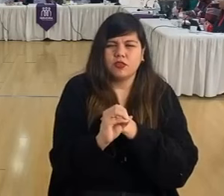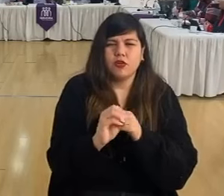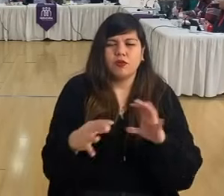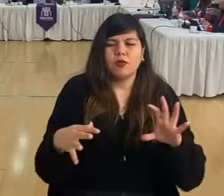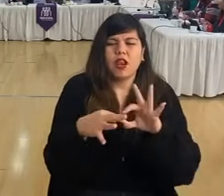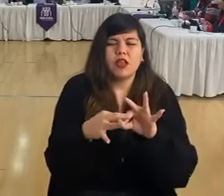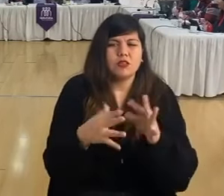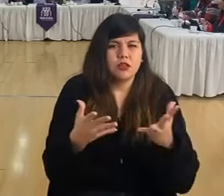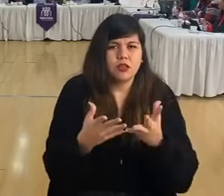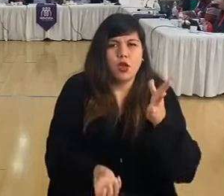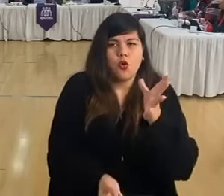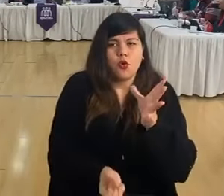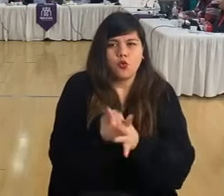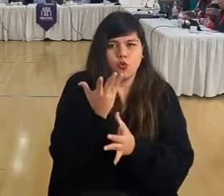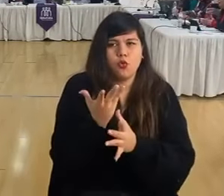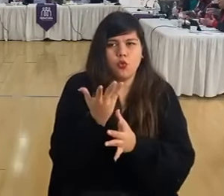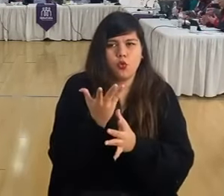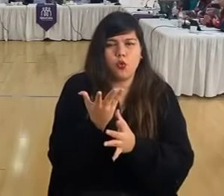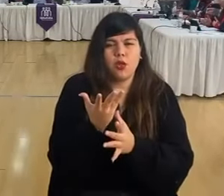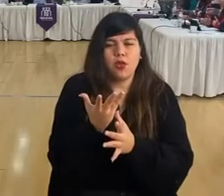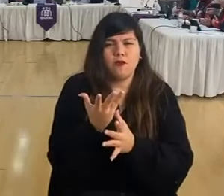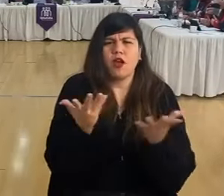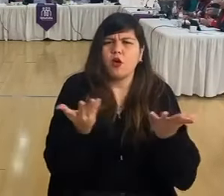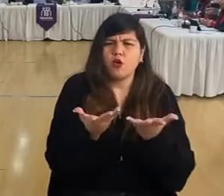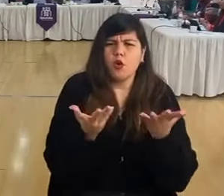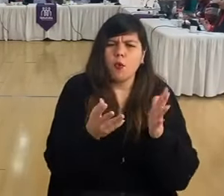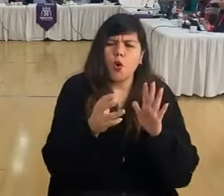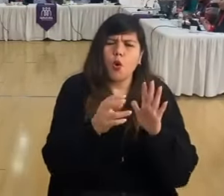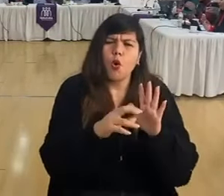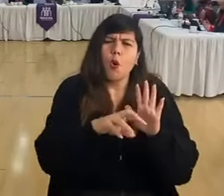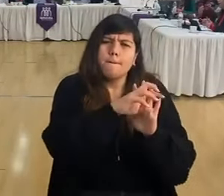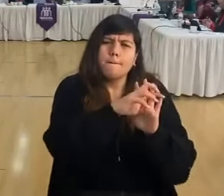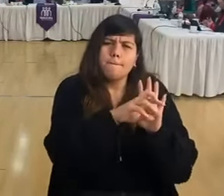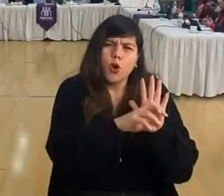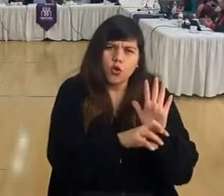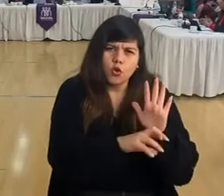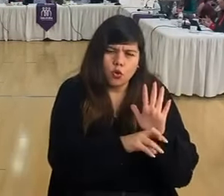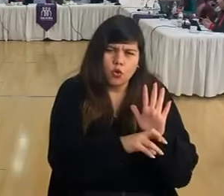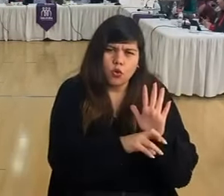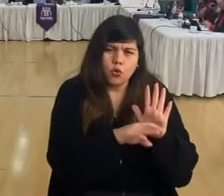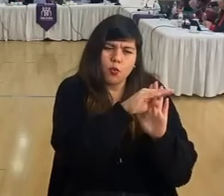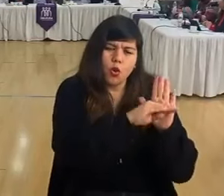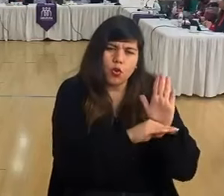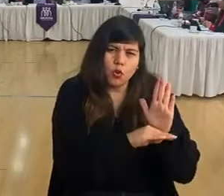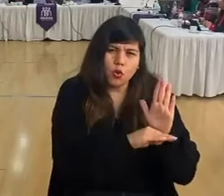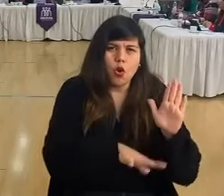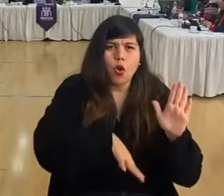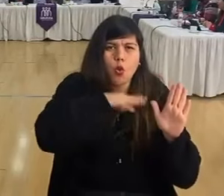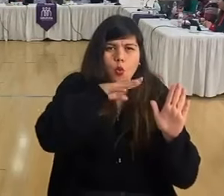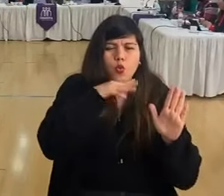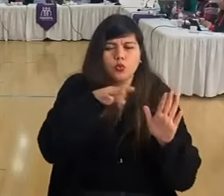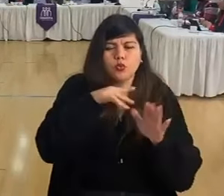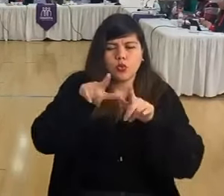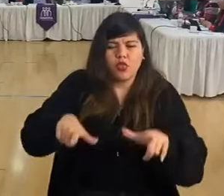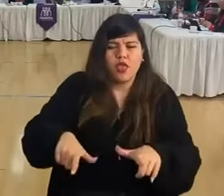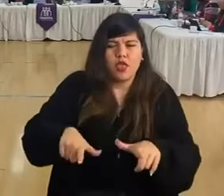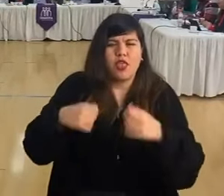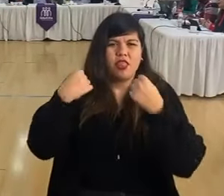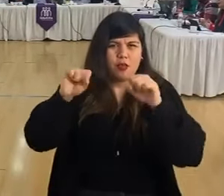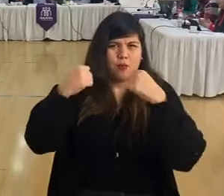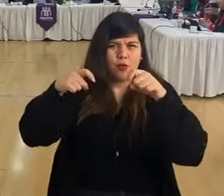a si hay nuevas, cómo va a ser el protopolo, en relación al uso del polideportivo.